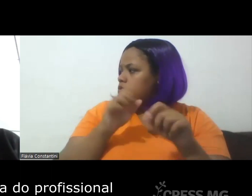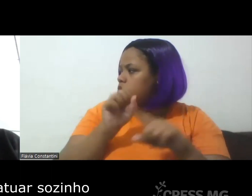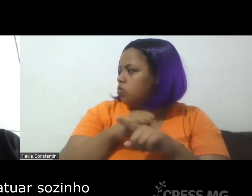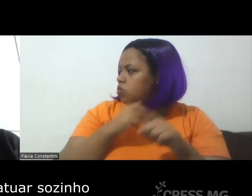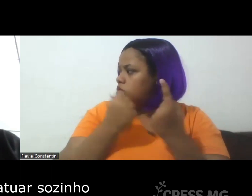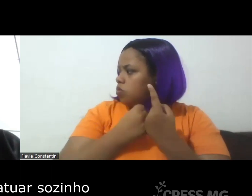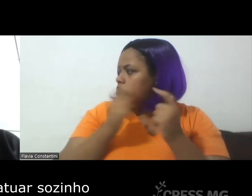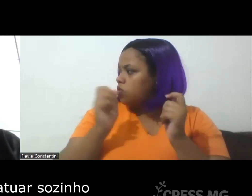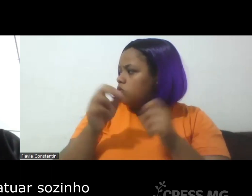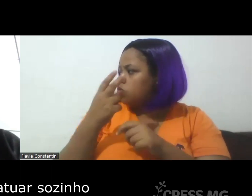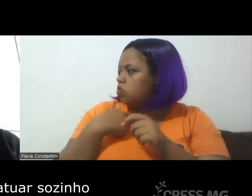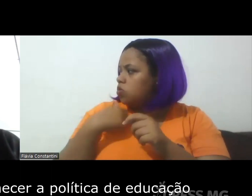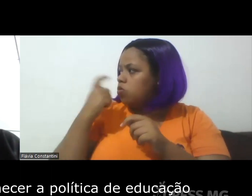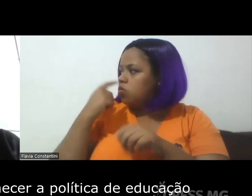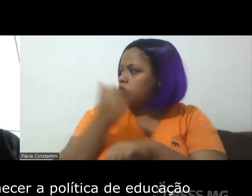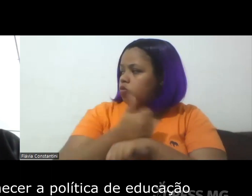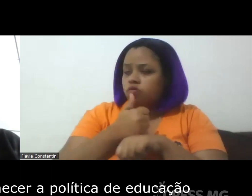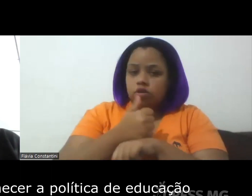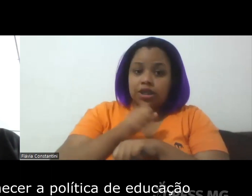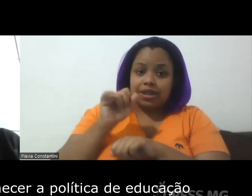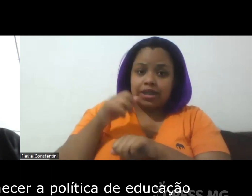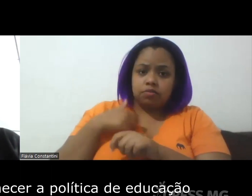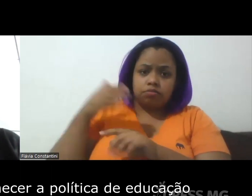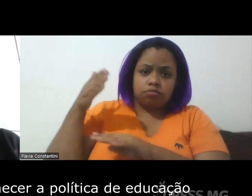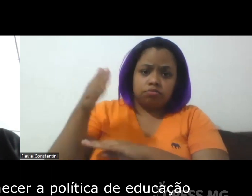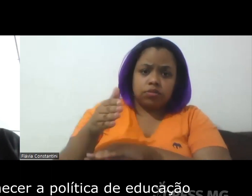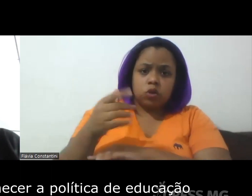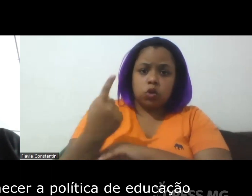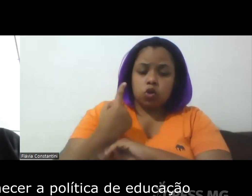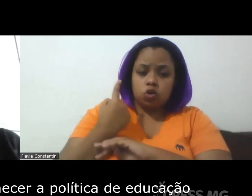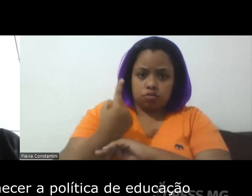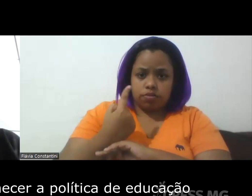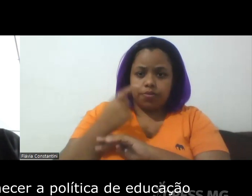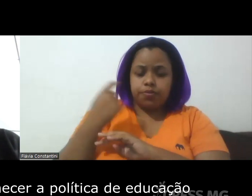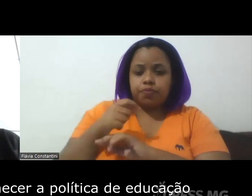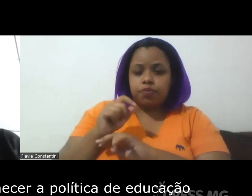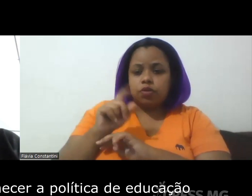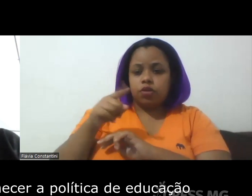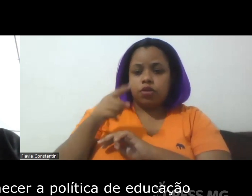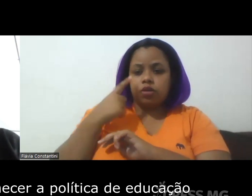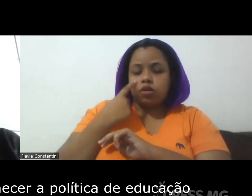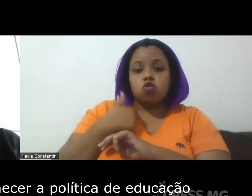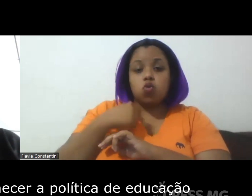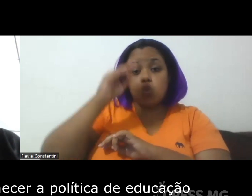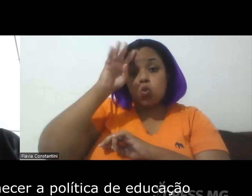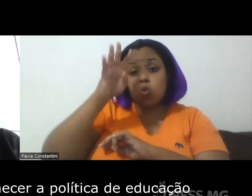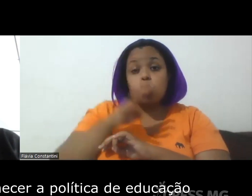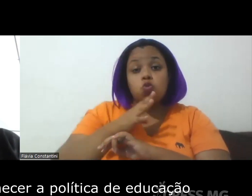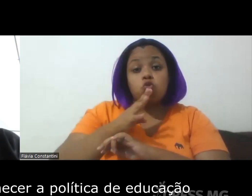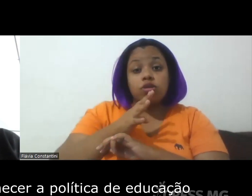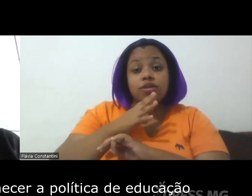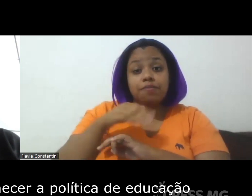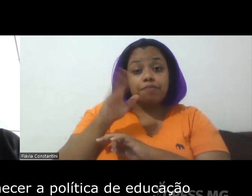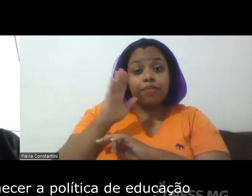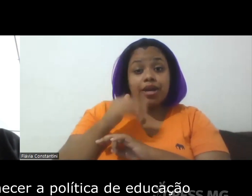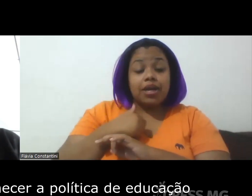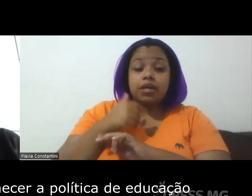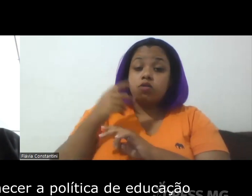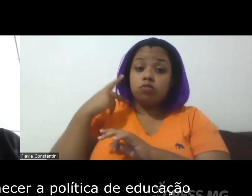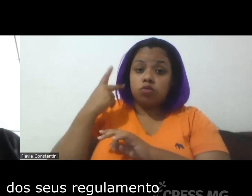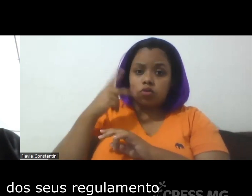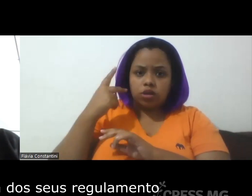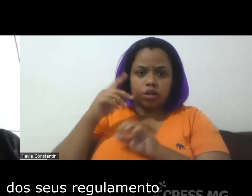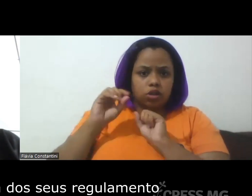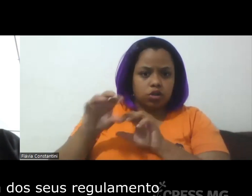profissional se ele atuar sozinho tá a necessidade de conhecer a política de educação